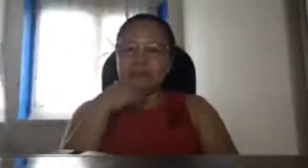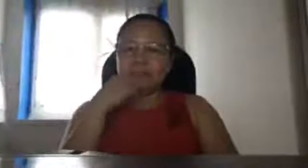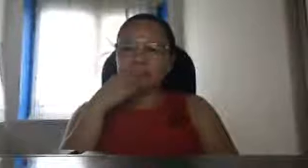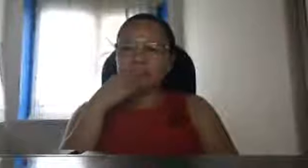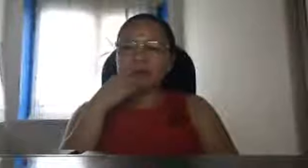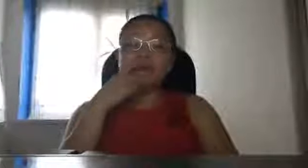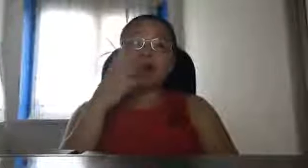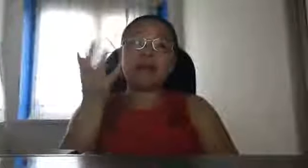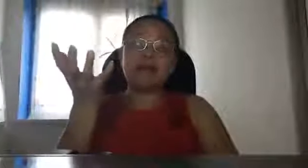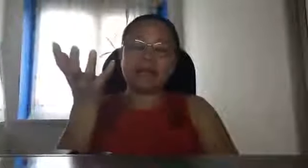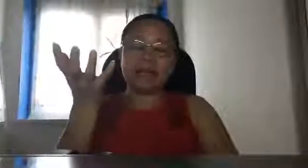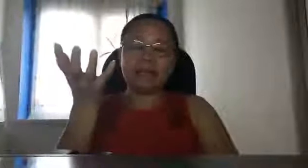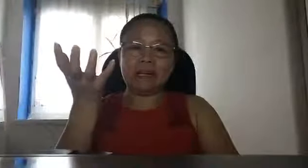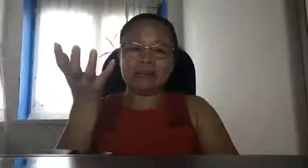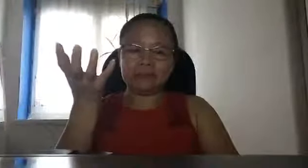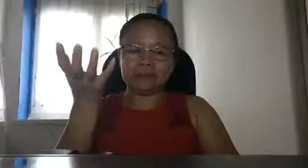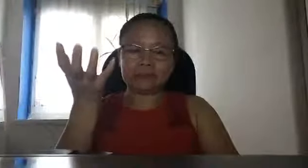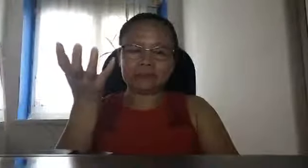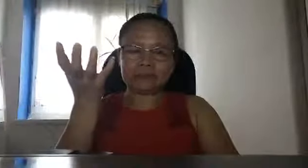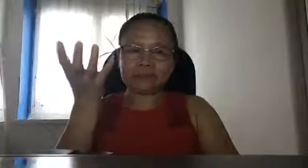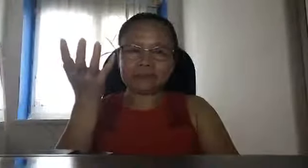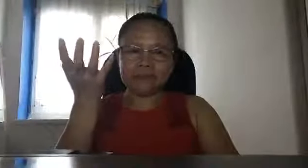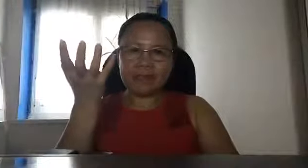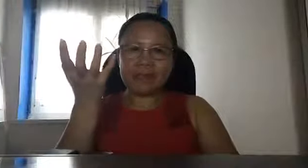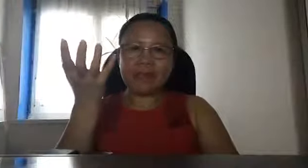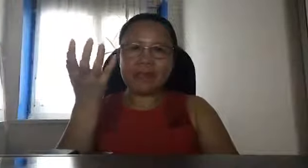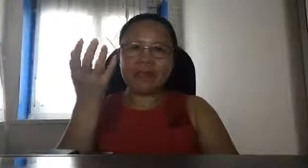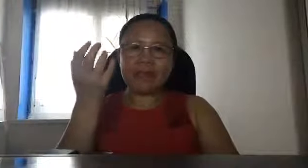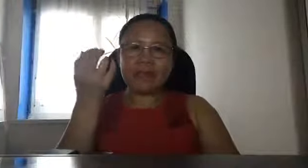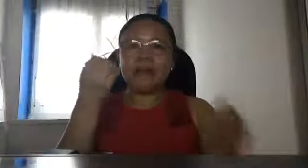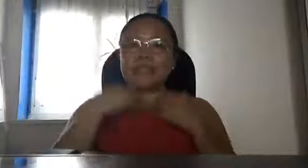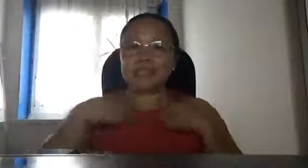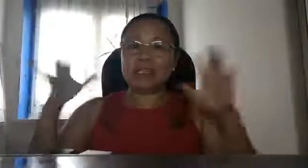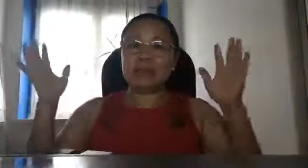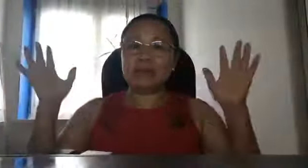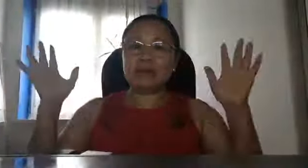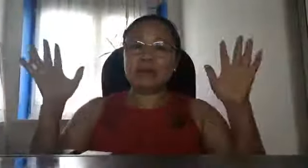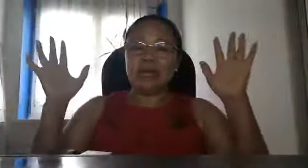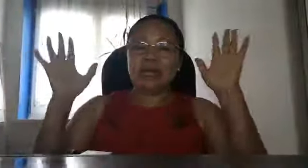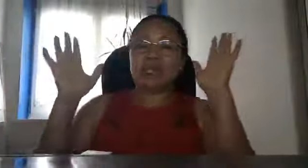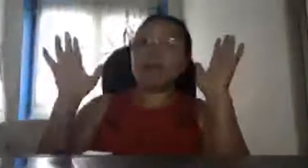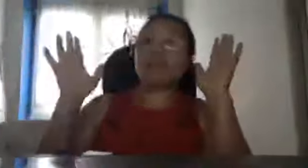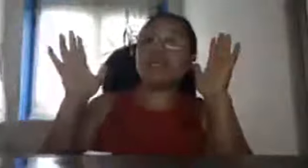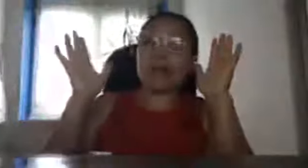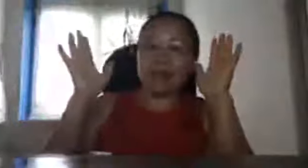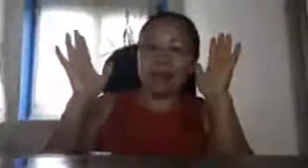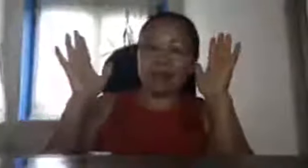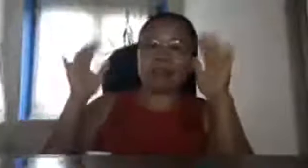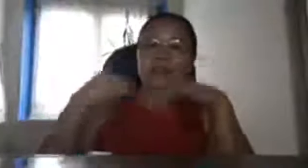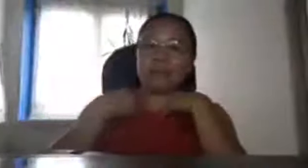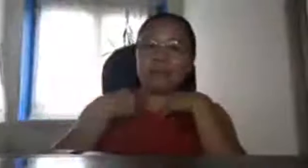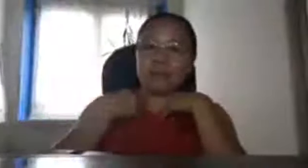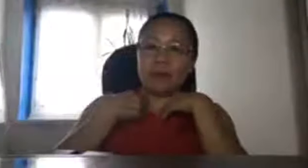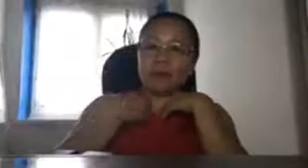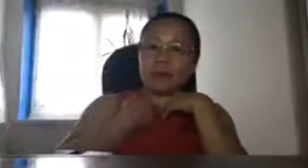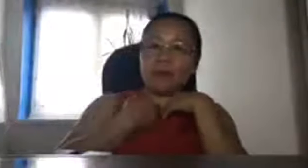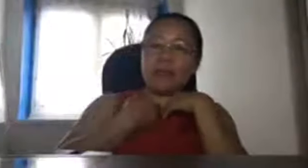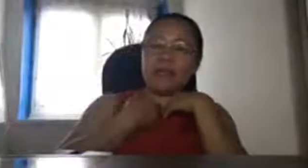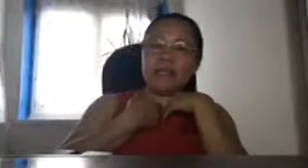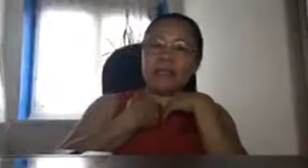parang mga kaparean lang di ba o hindi ko hindi ko po nilalahat kasi po ako ay